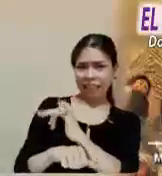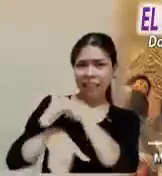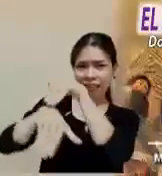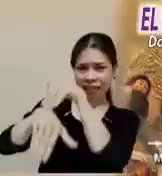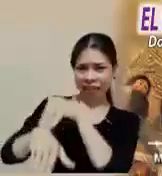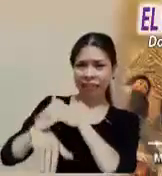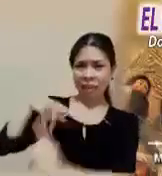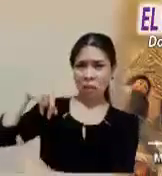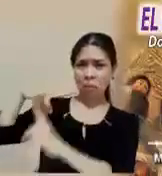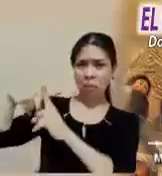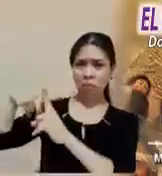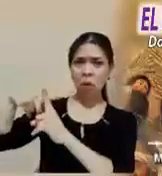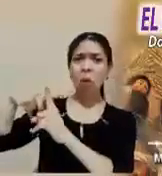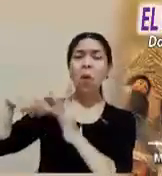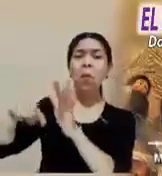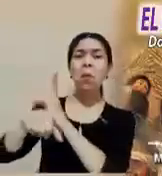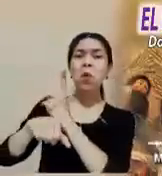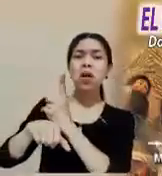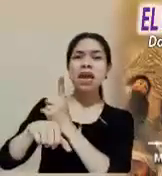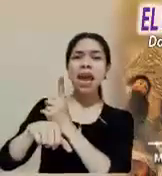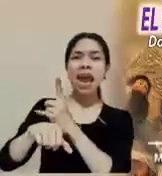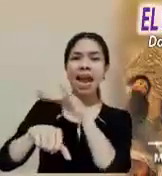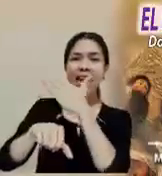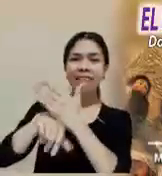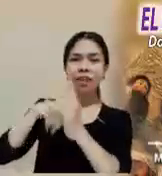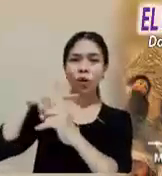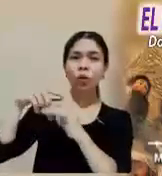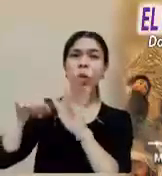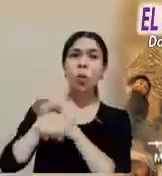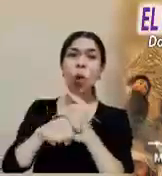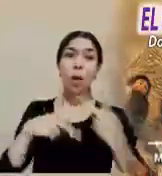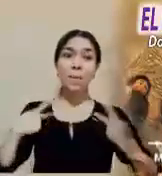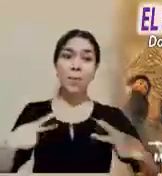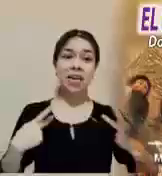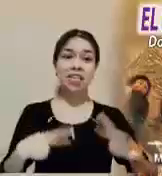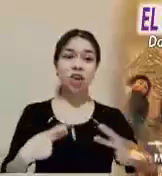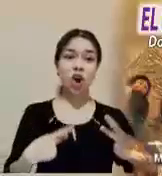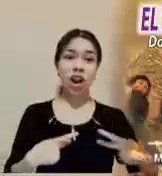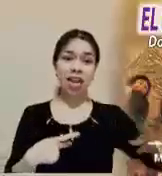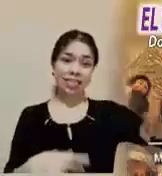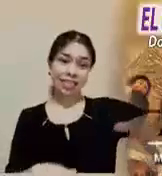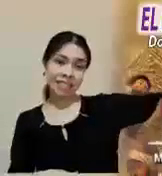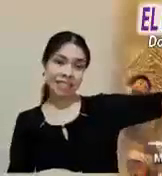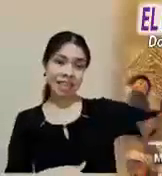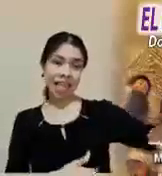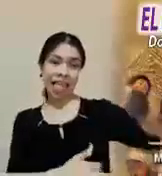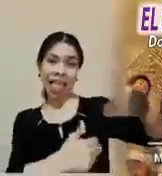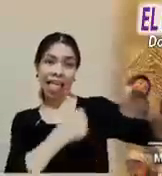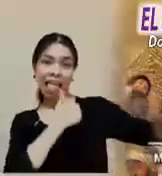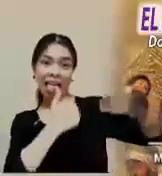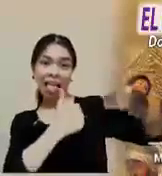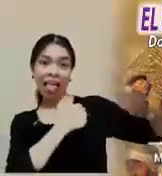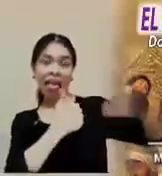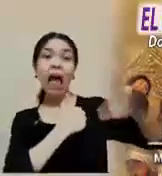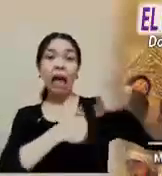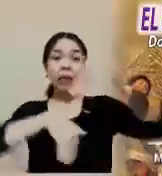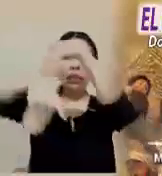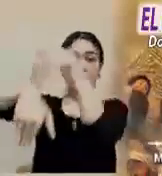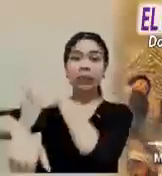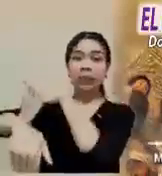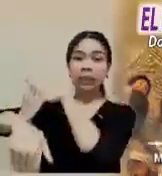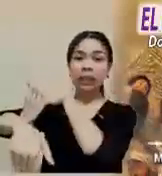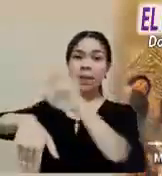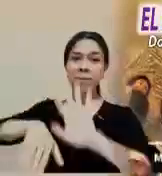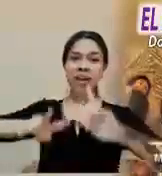crucifiquen ante la gritería de un populacho manipulado. Somos débiles porque no